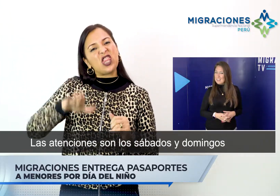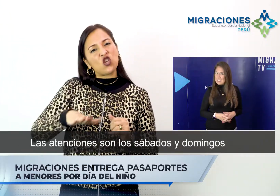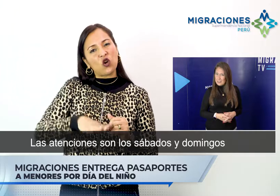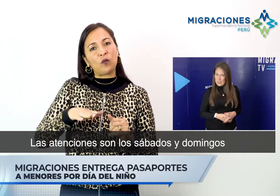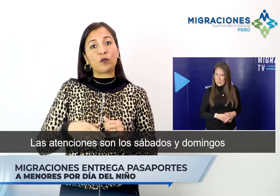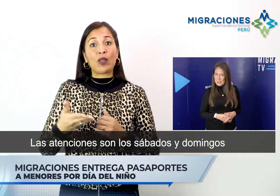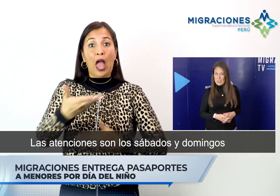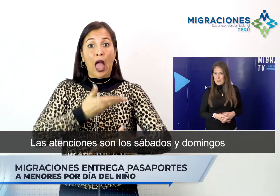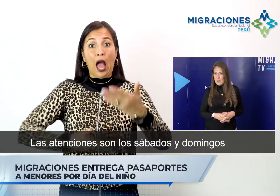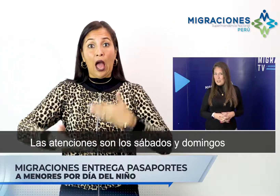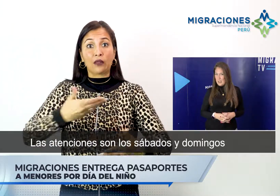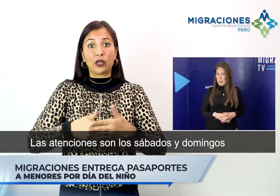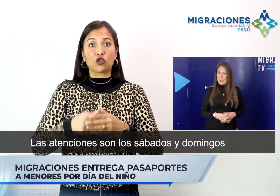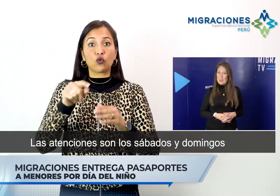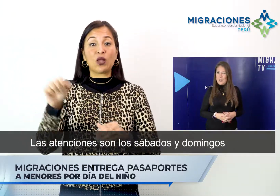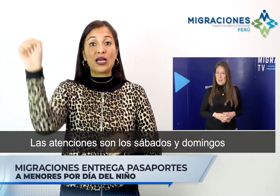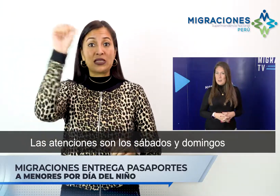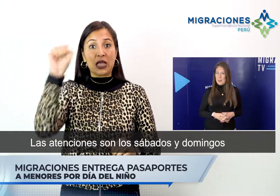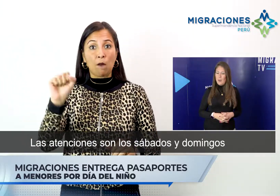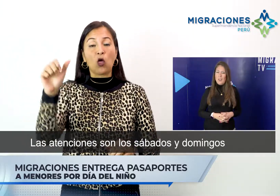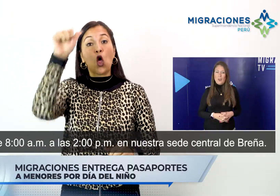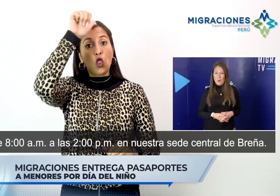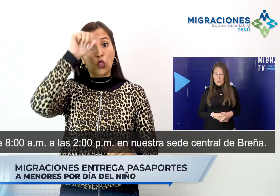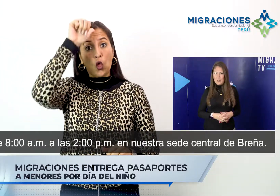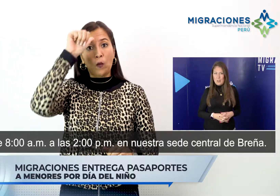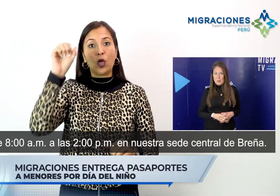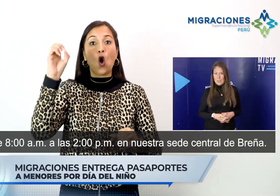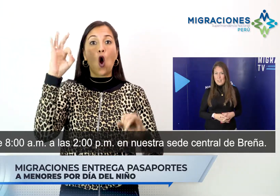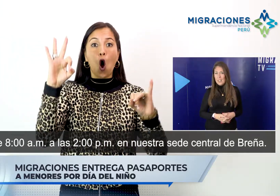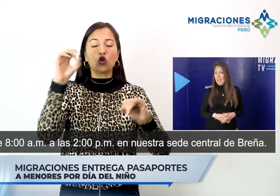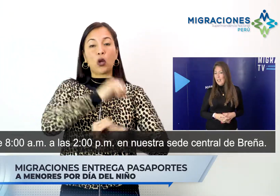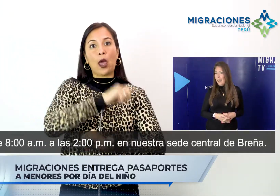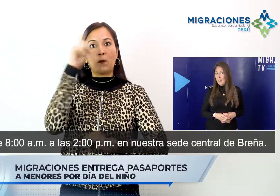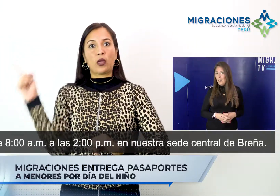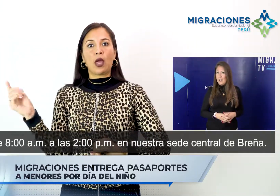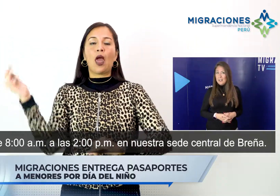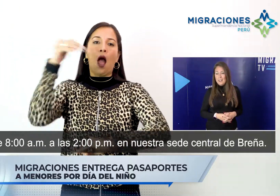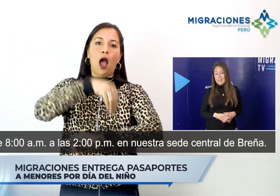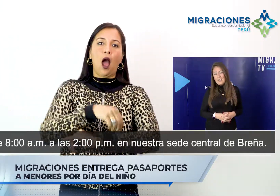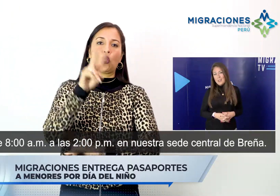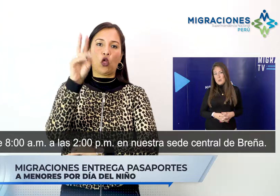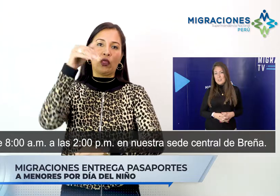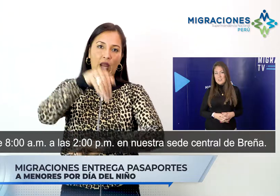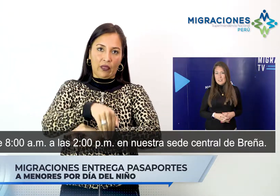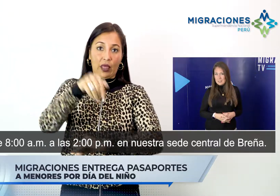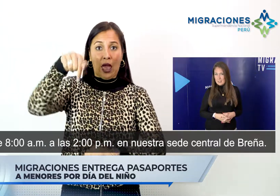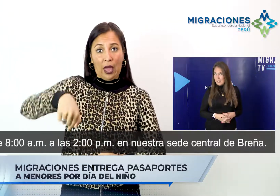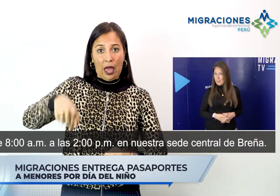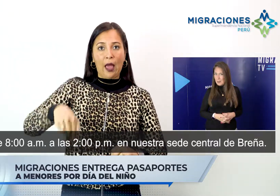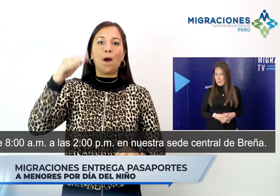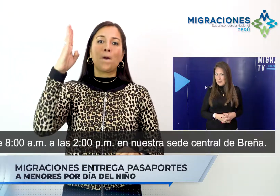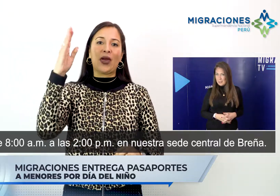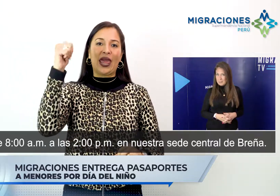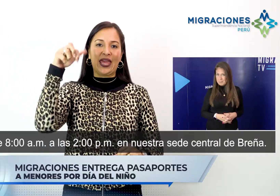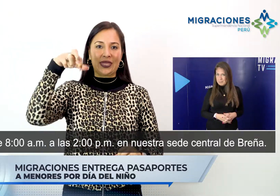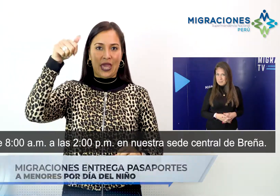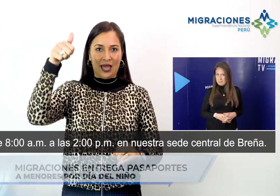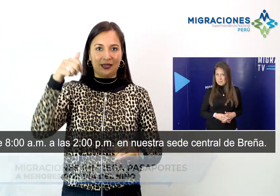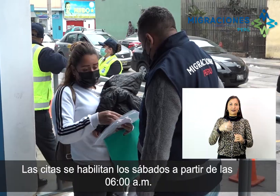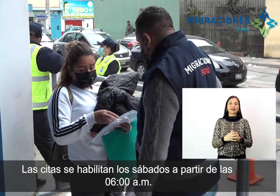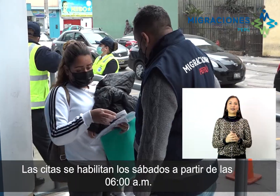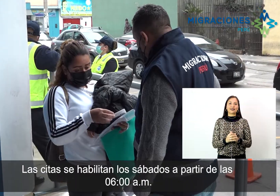Las atenciones son los sábados y domingos de 8 de la mañana a 2 de la tarde en nuestra sede central de Breña.